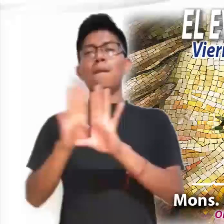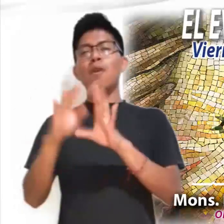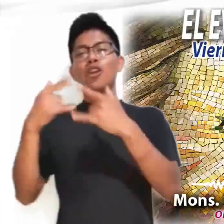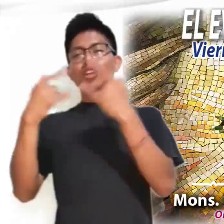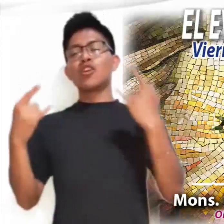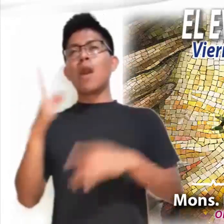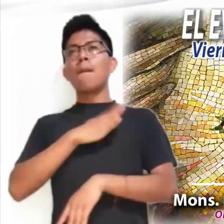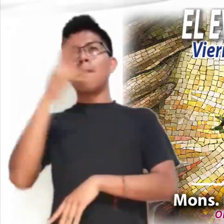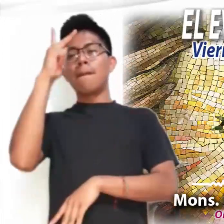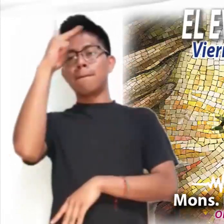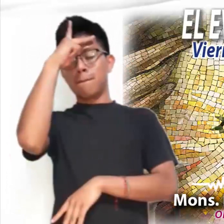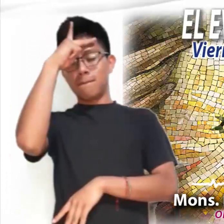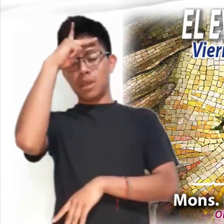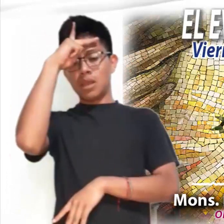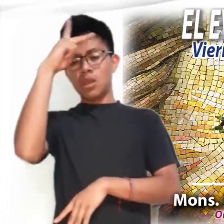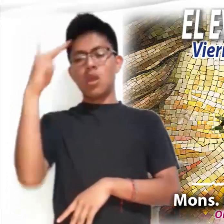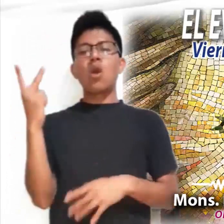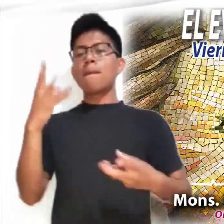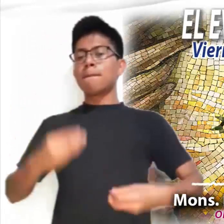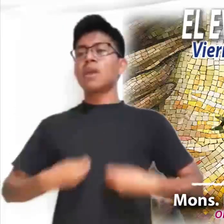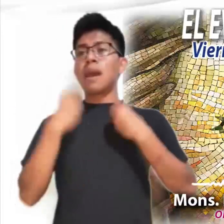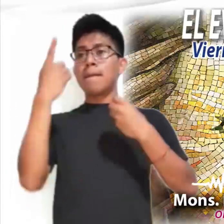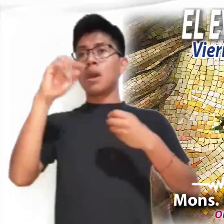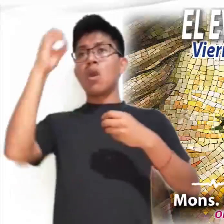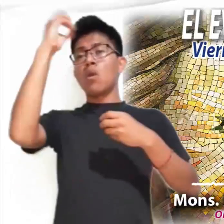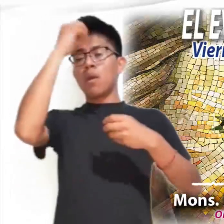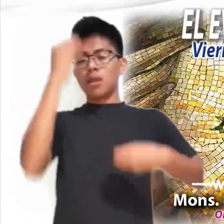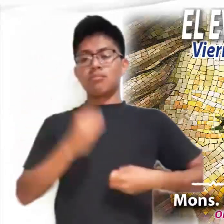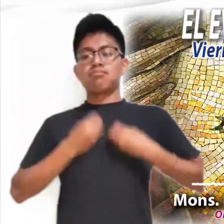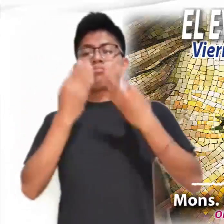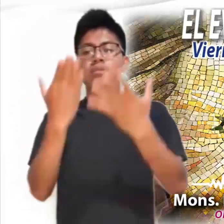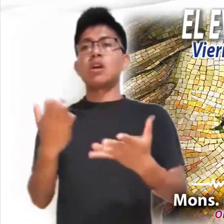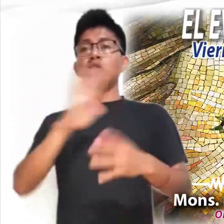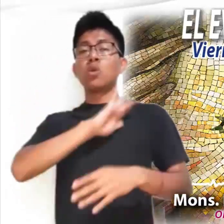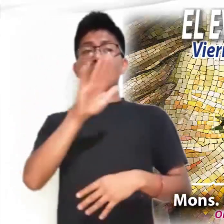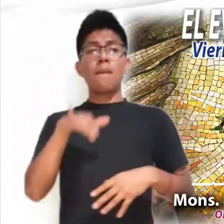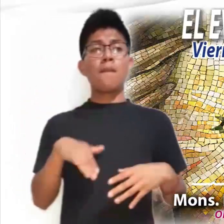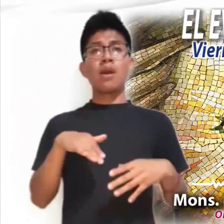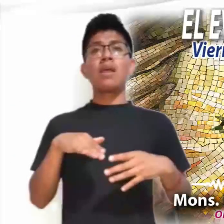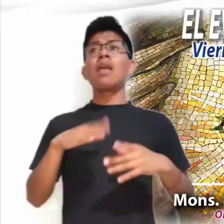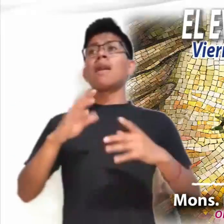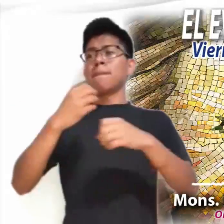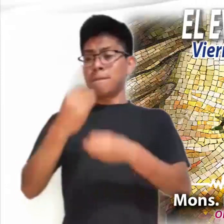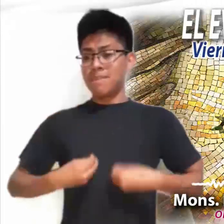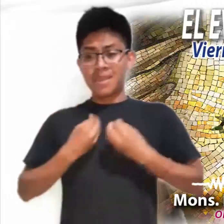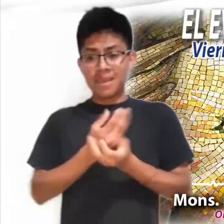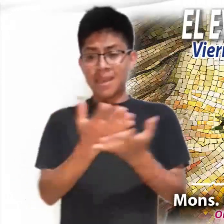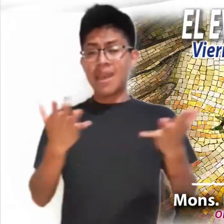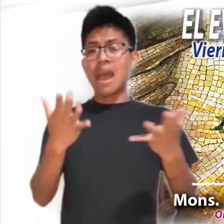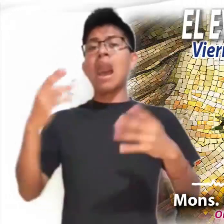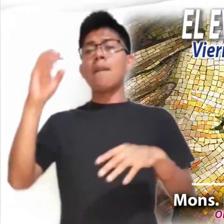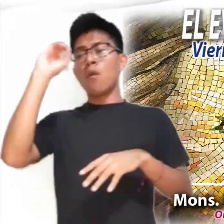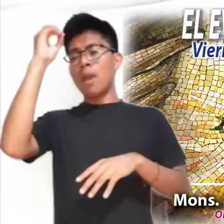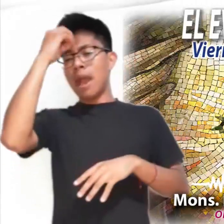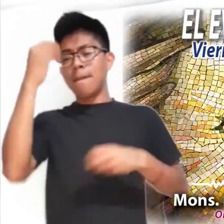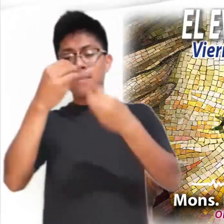Con su muerte da vida y resurrección. Con su muerte encuentra a la oveja perdida. De la